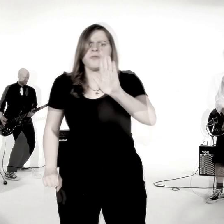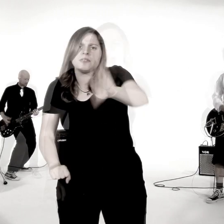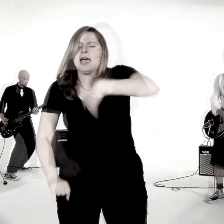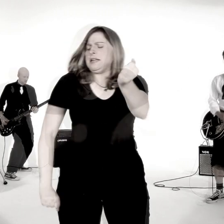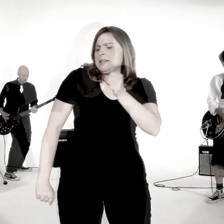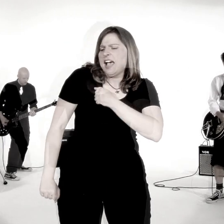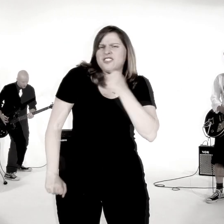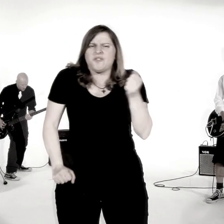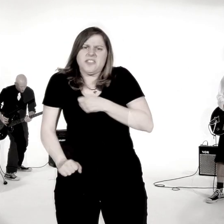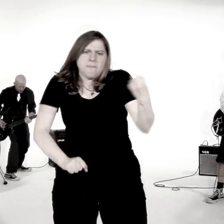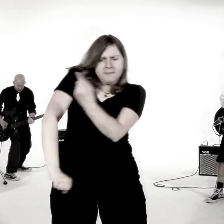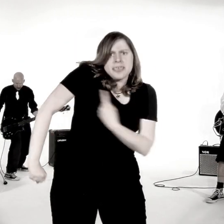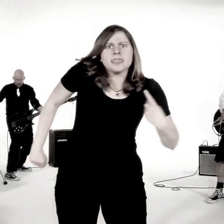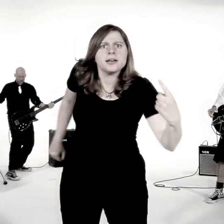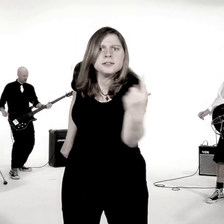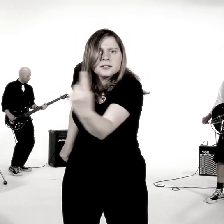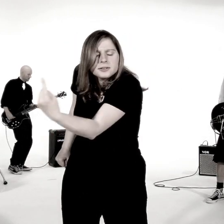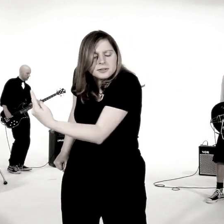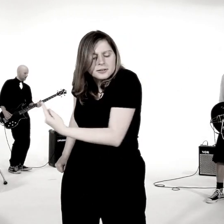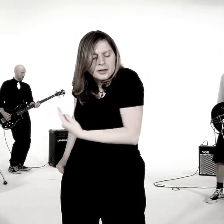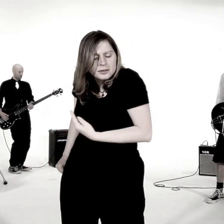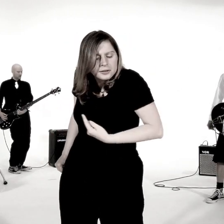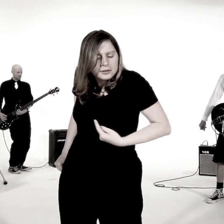nur dein Herz vor dem Alleiner sein.